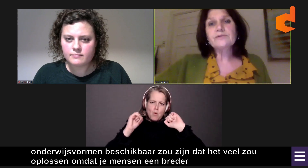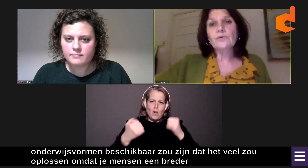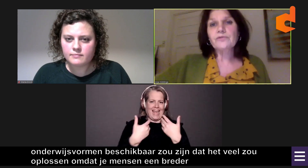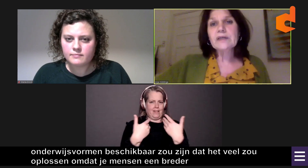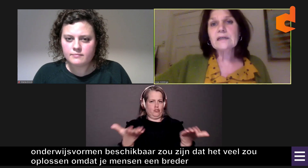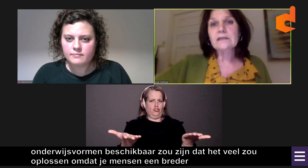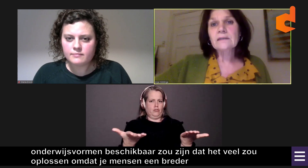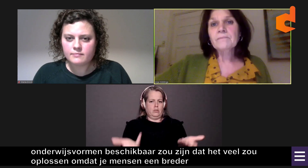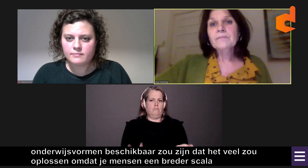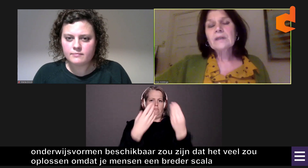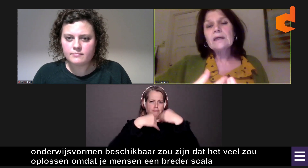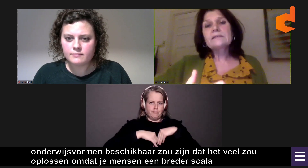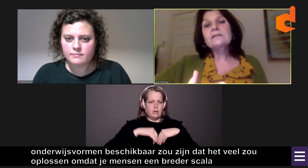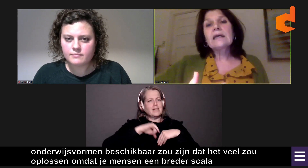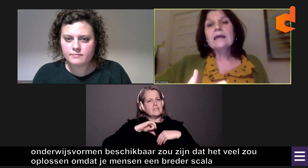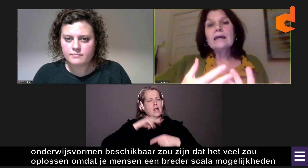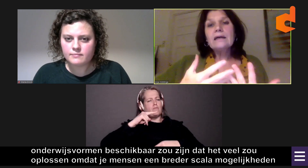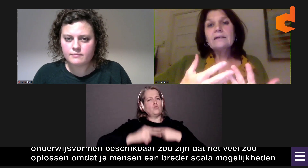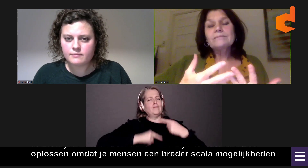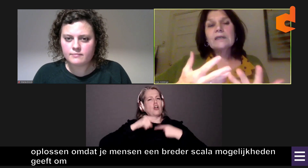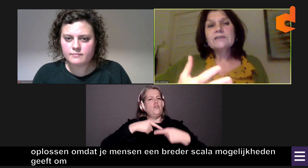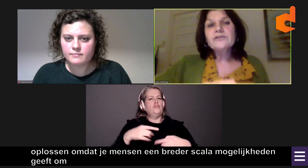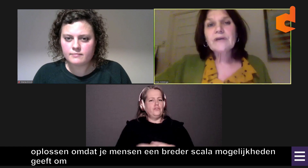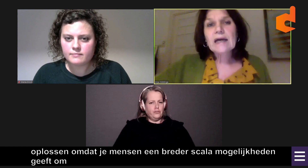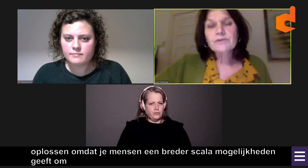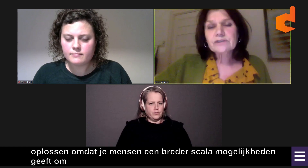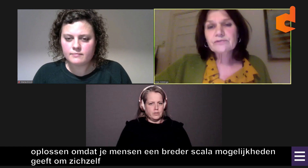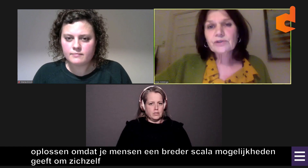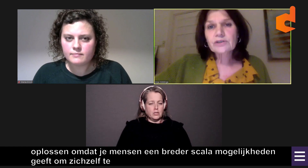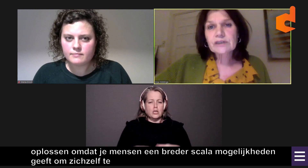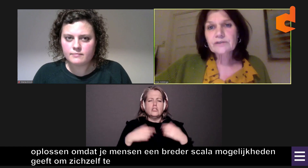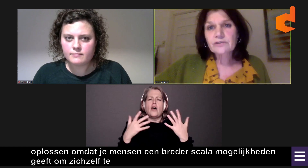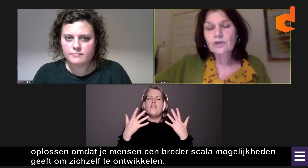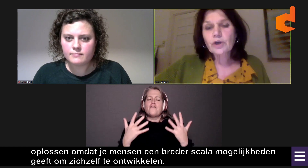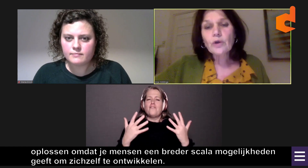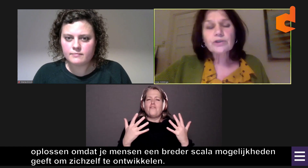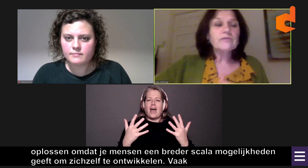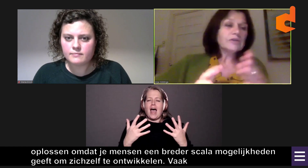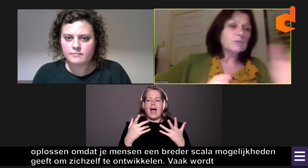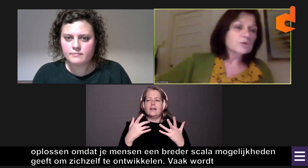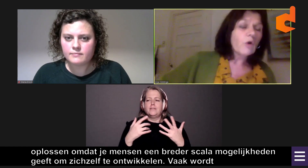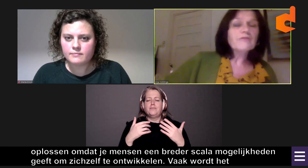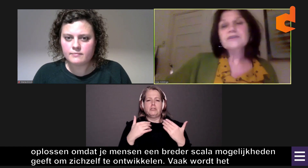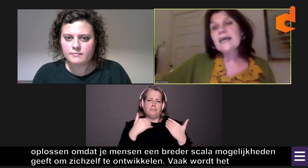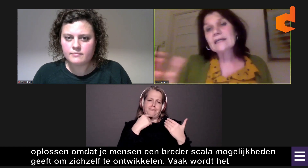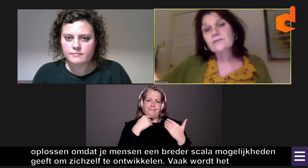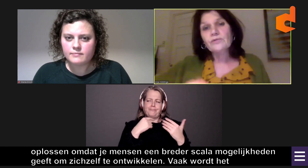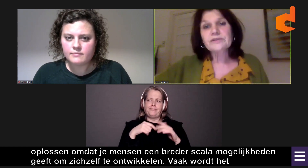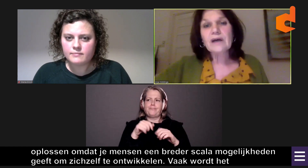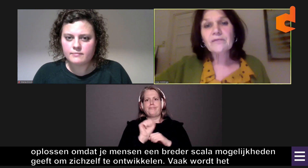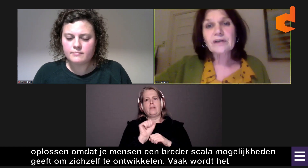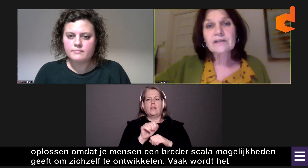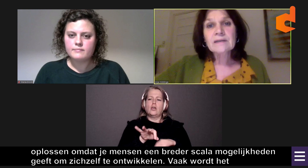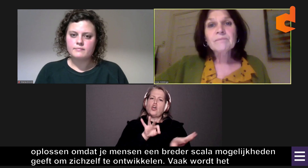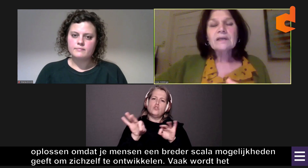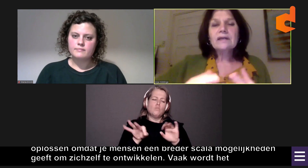zichzelf te ontwikkelen. En het is vaak, wordt het voorgesteld als een keuze van je moet of het een of